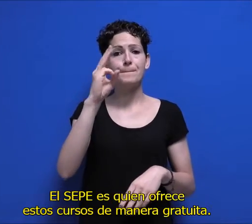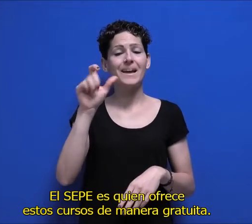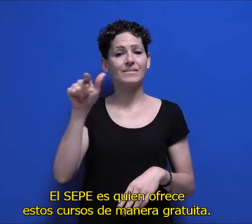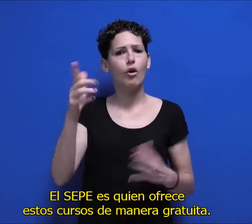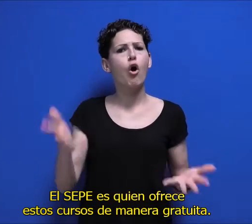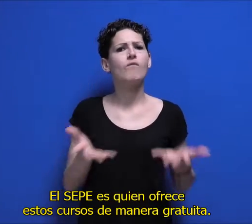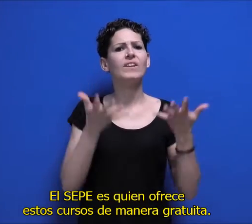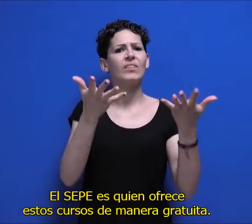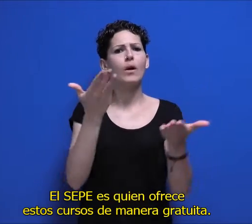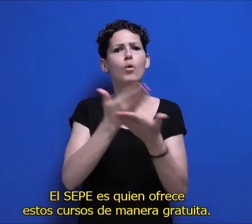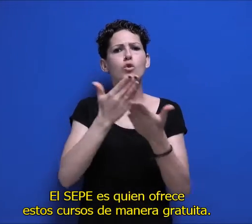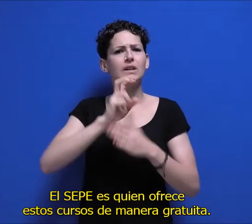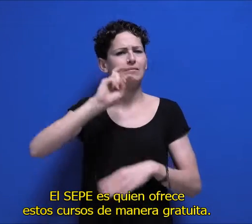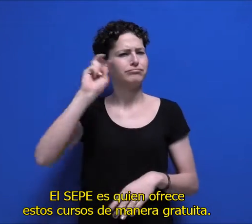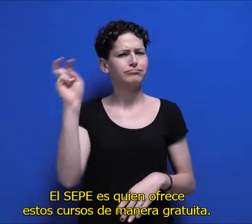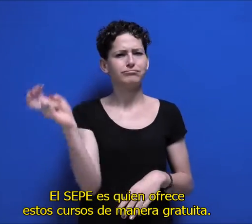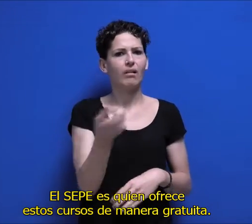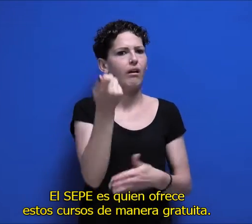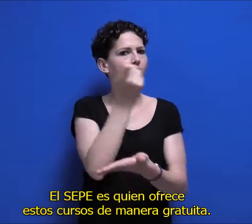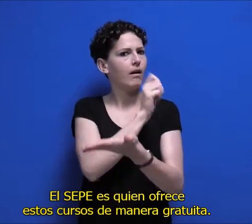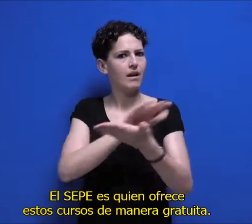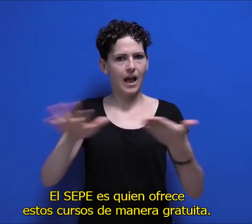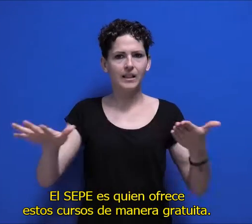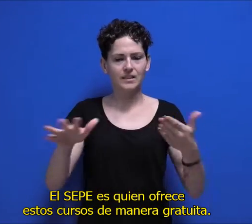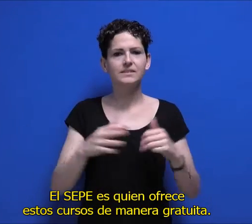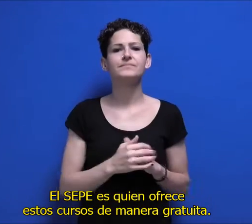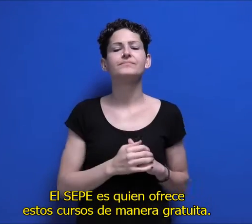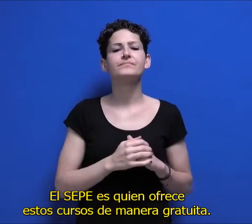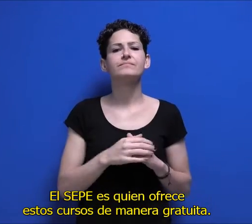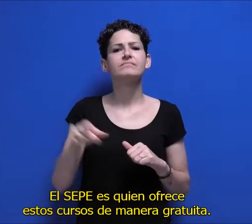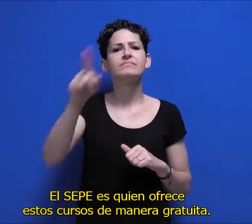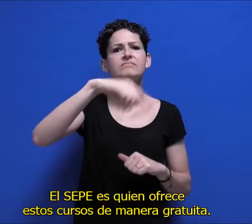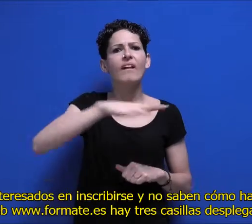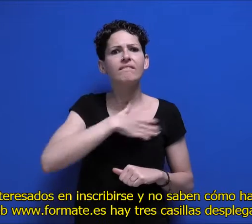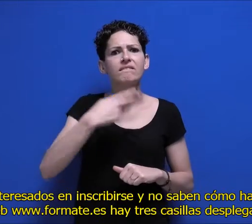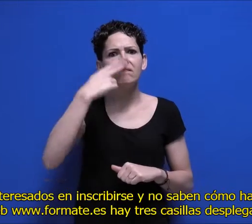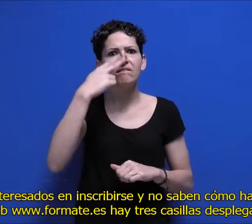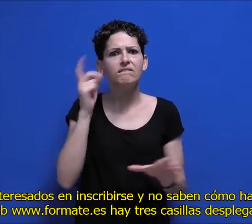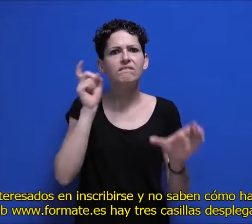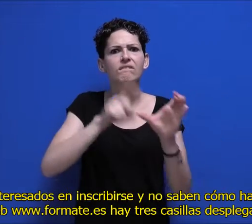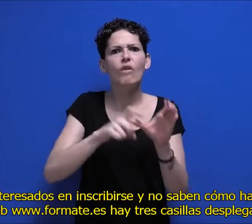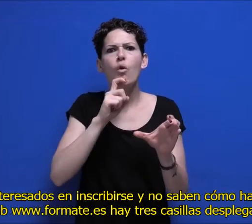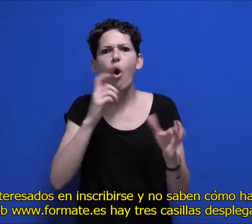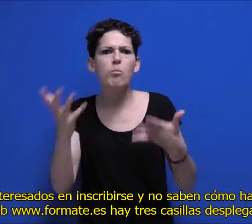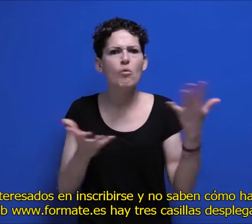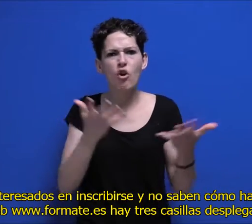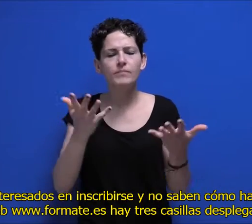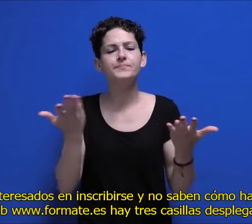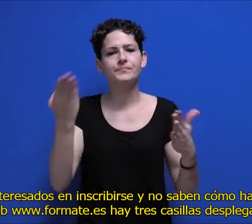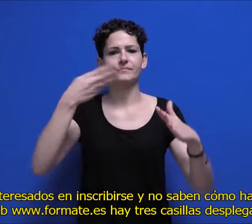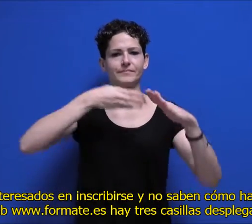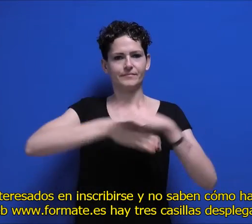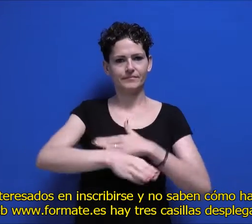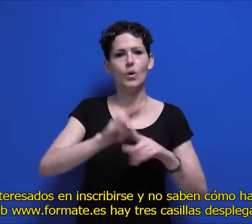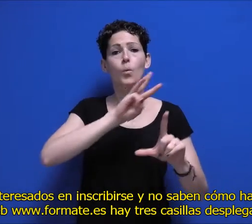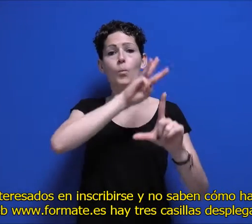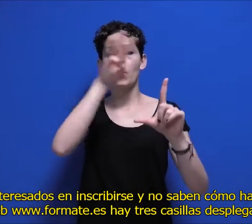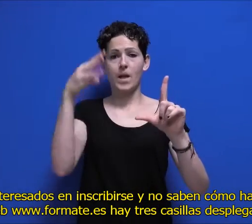CEPE es quien ofrece estos cursos de manera gratuita. ¿Están interesados en inscribirse y no saben cómo hacerlo?